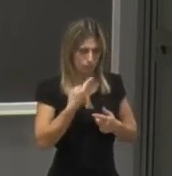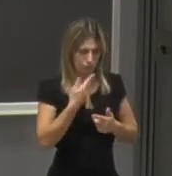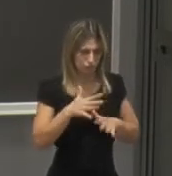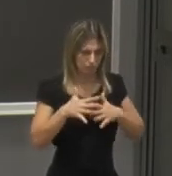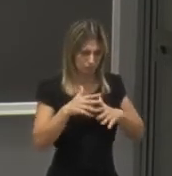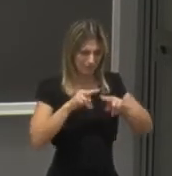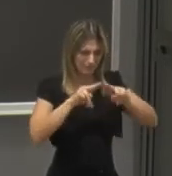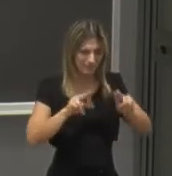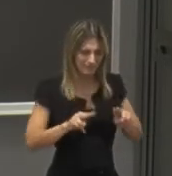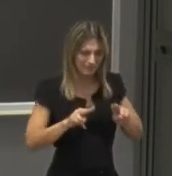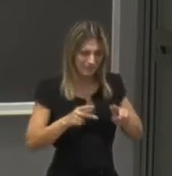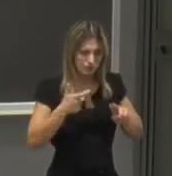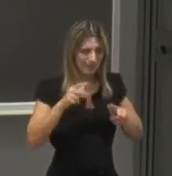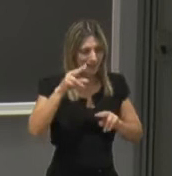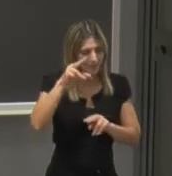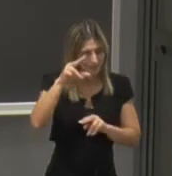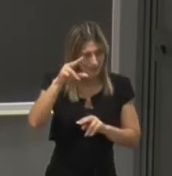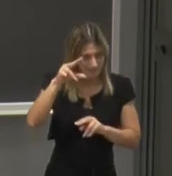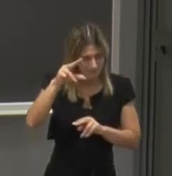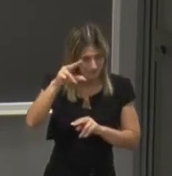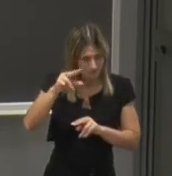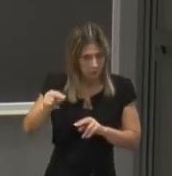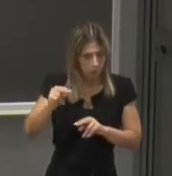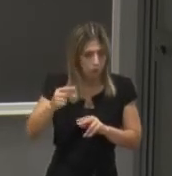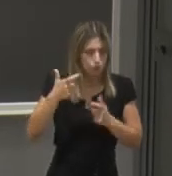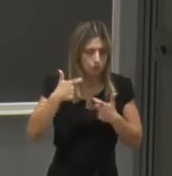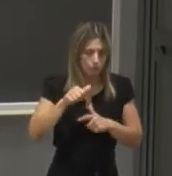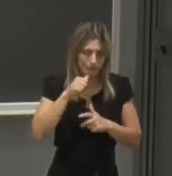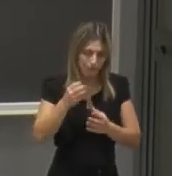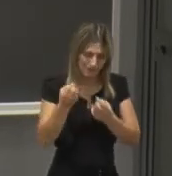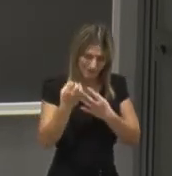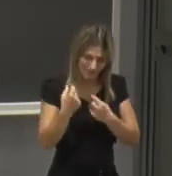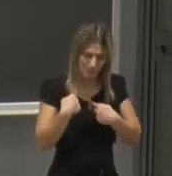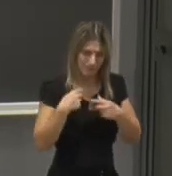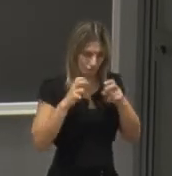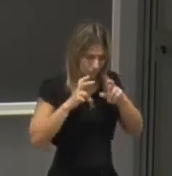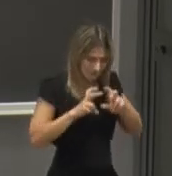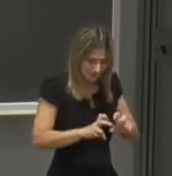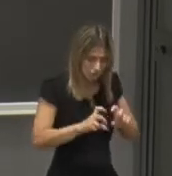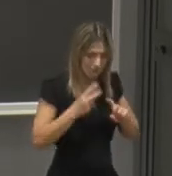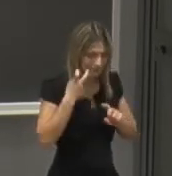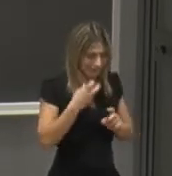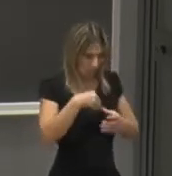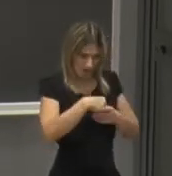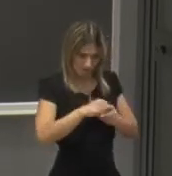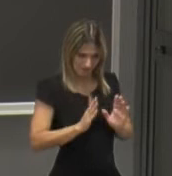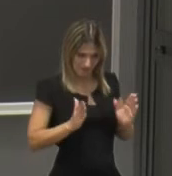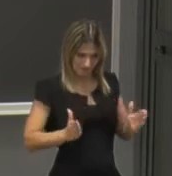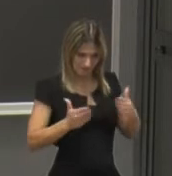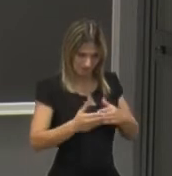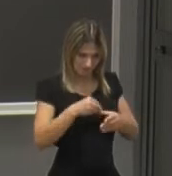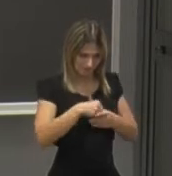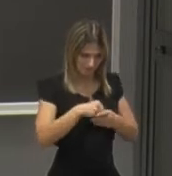riconosciuto per l'insegnamento e la ricerca nelle aree che caratterizzano il nostro dipartimento